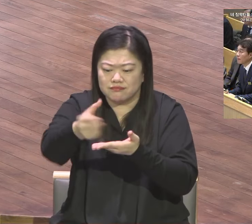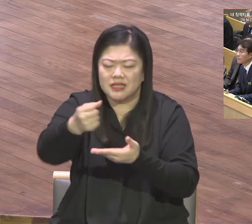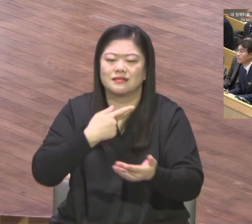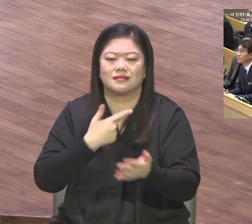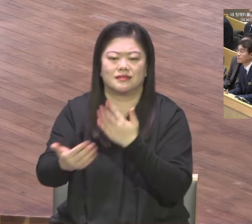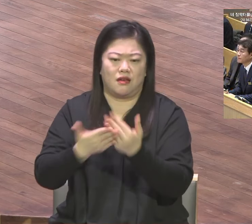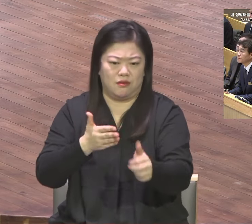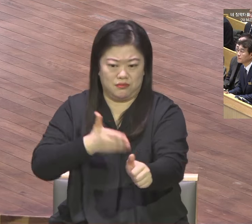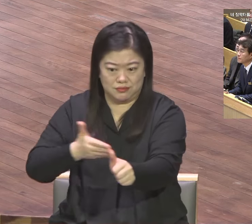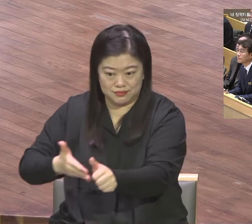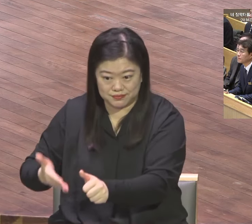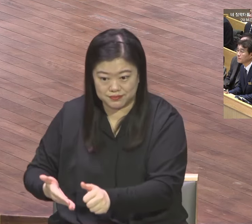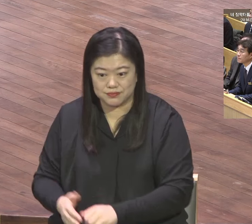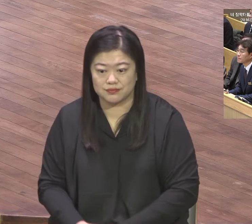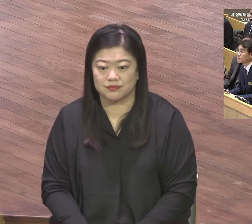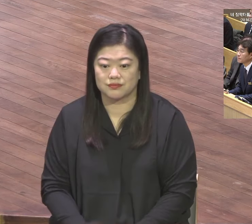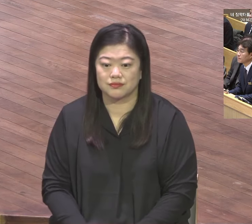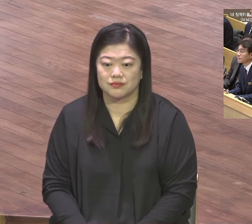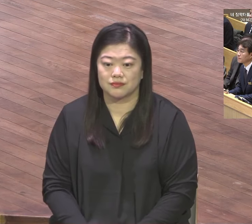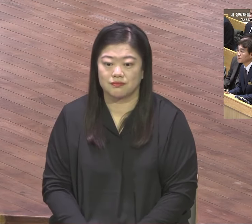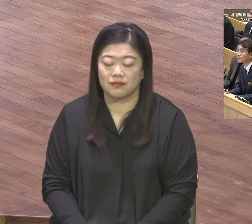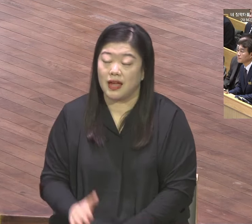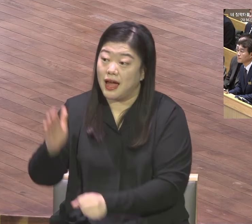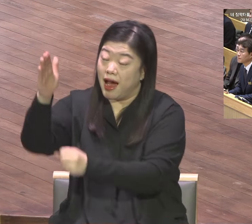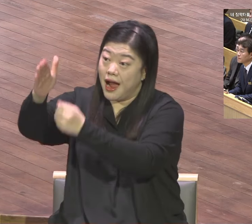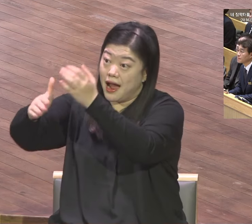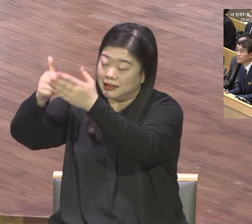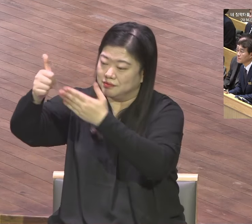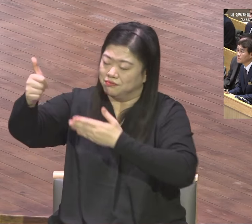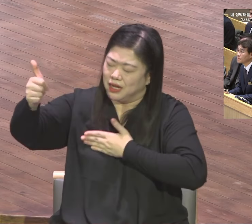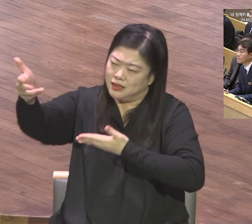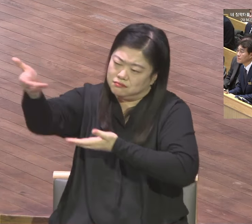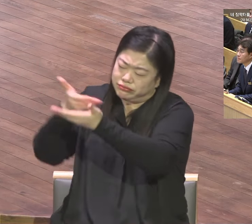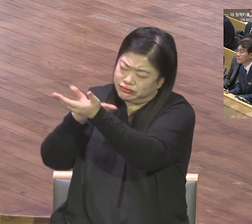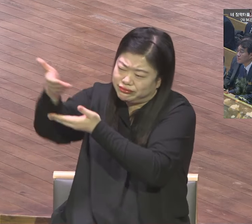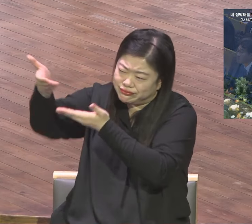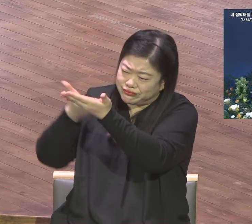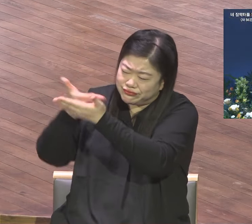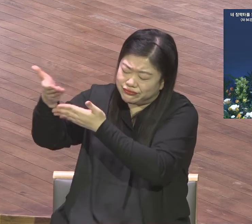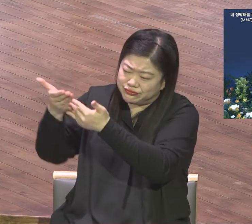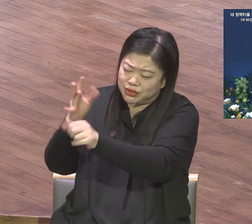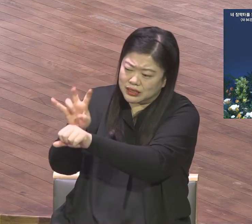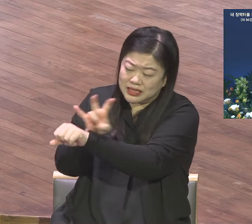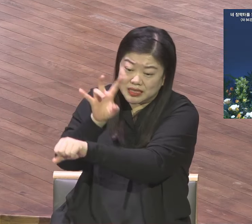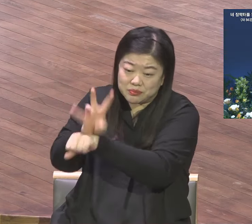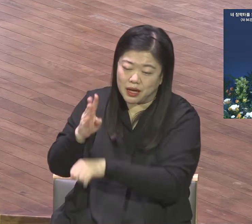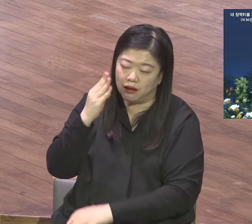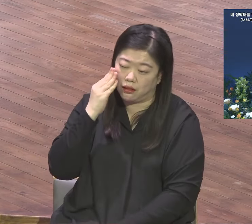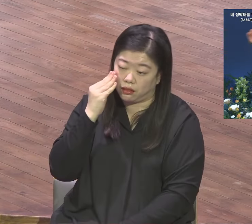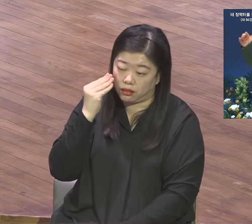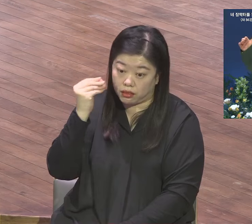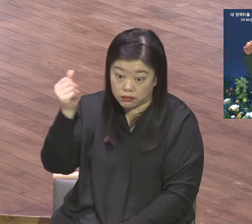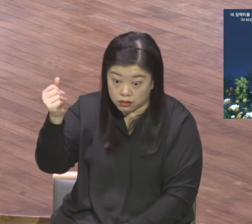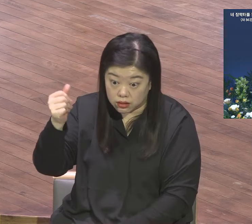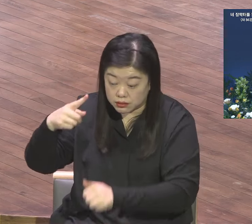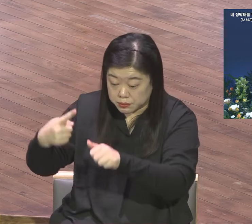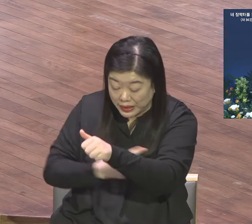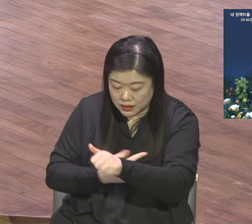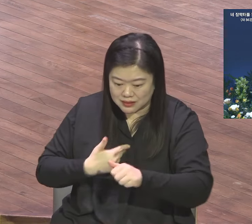우리가 성사미 하나님과 24소통을 하게 되면 우리의 수준 이 한계를 초월해서 우리의 나를